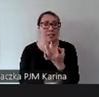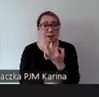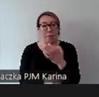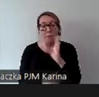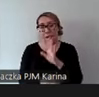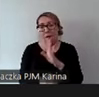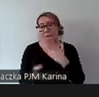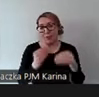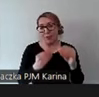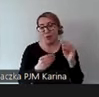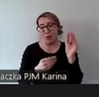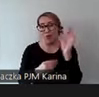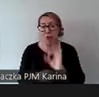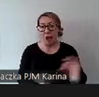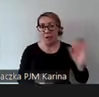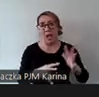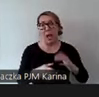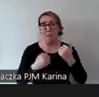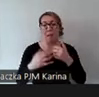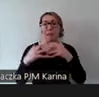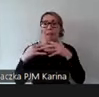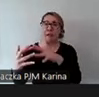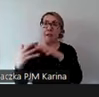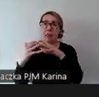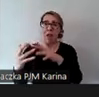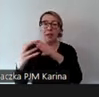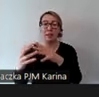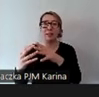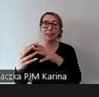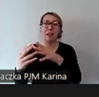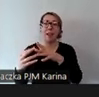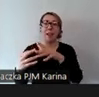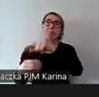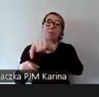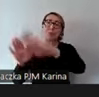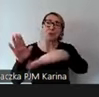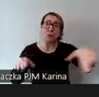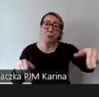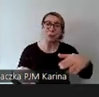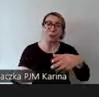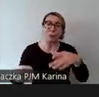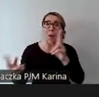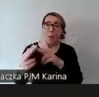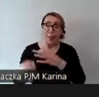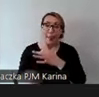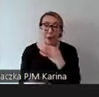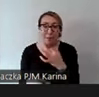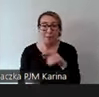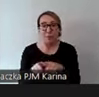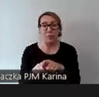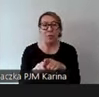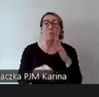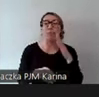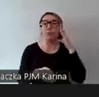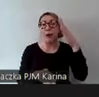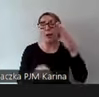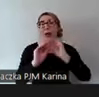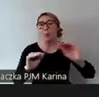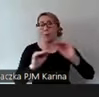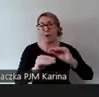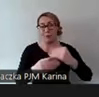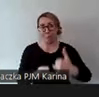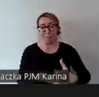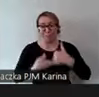szanse na to, żeby budować relacje ze swoimi rówieśnikami i też pomaga to później w dalszej edukacji